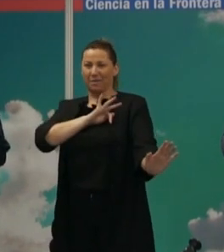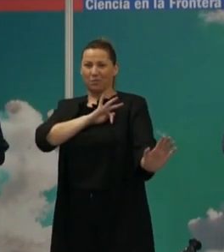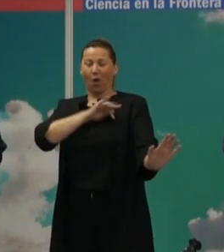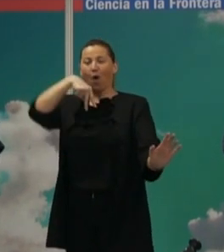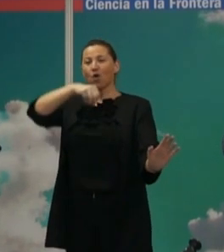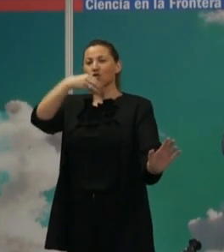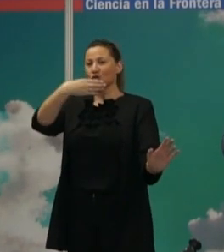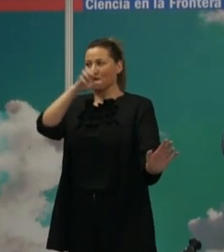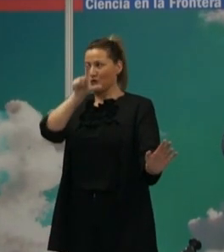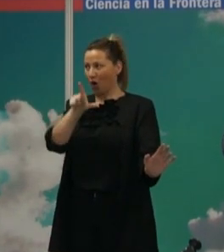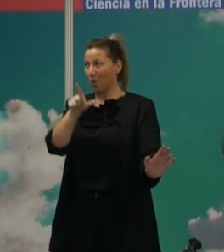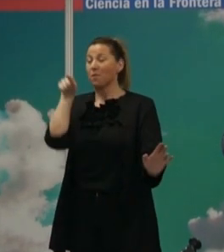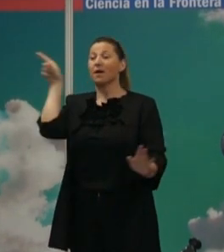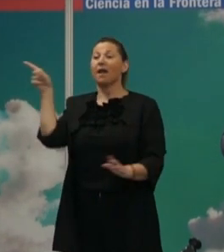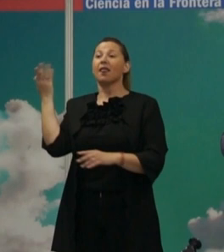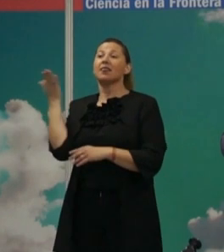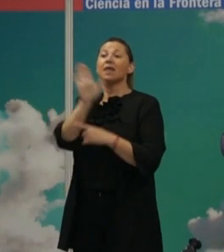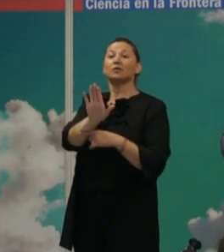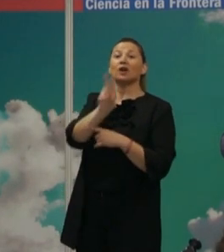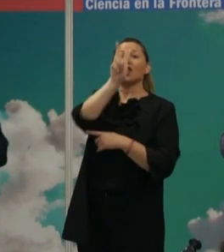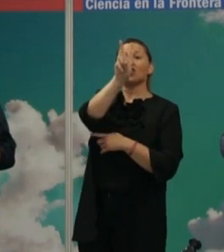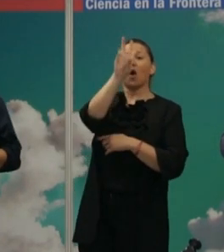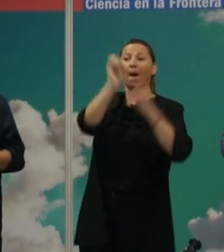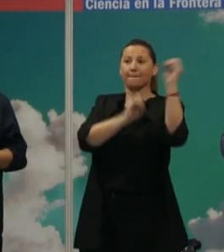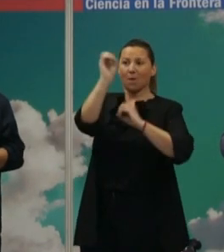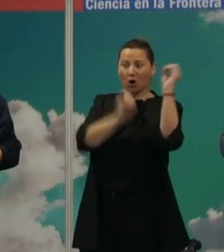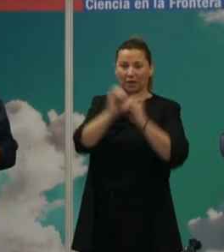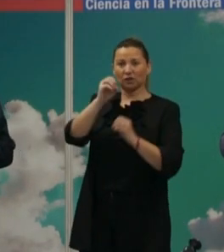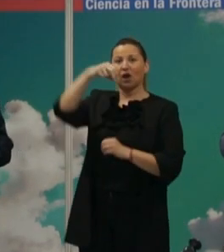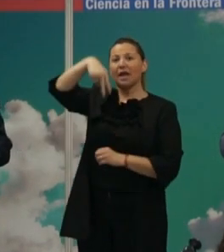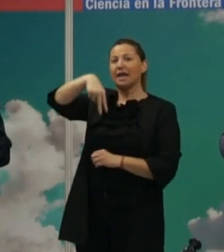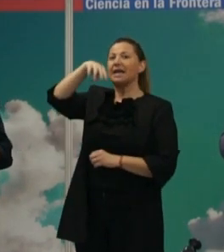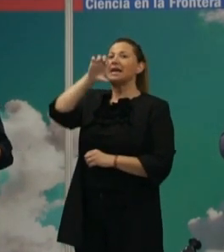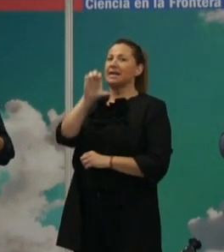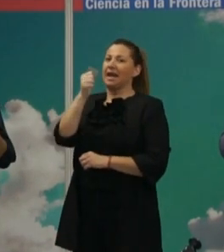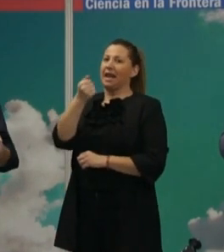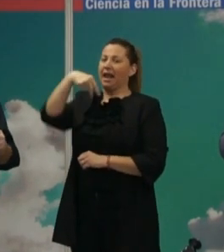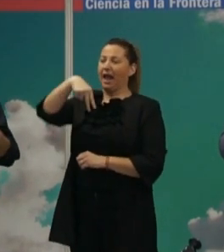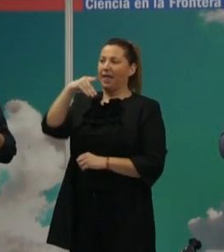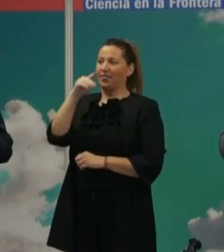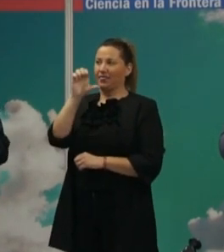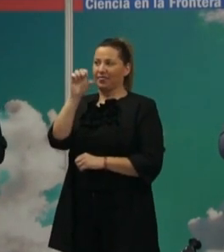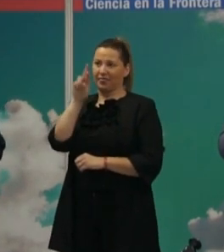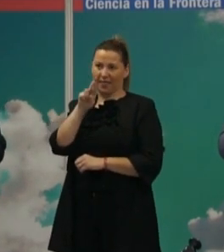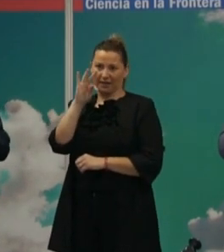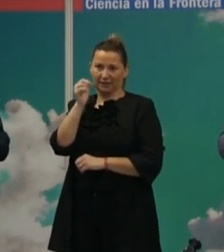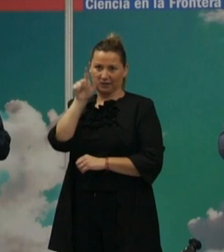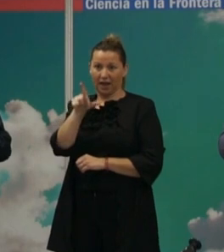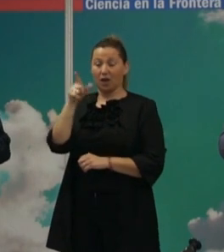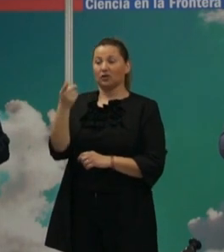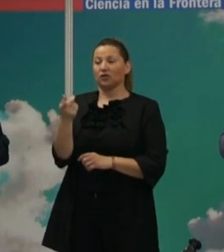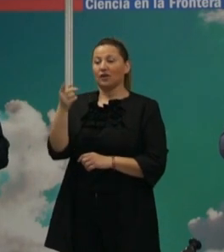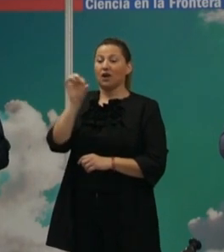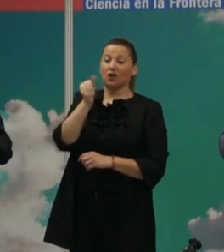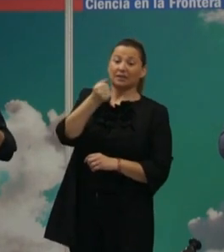unos años porque demostró que el 2% de nuestra genética es neandertal, con lo cual los sapiens y los neandertales en algún momento